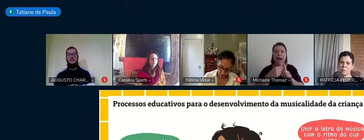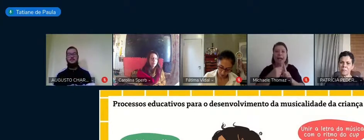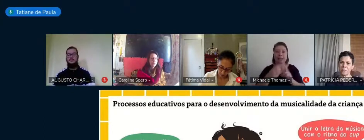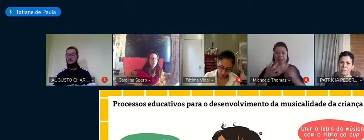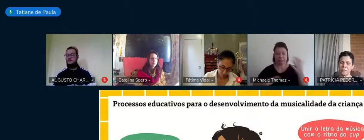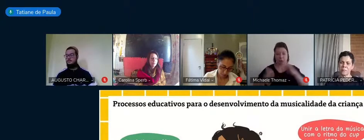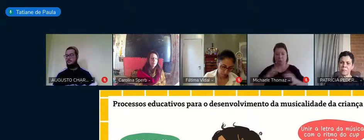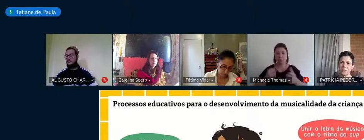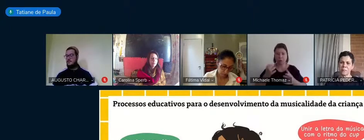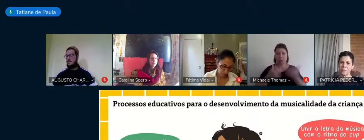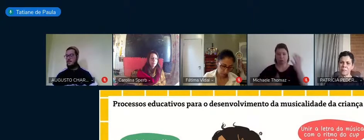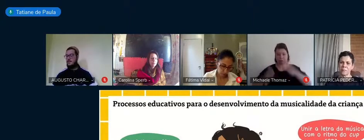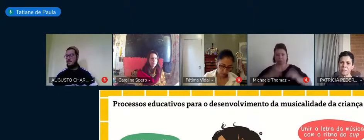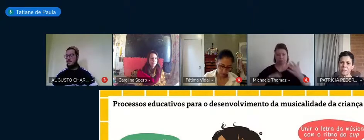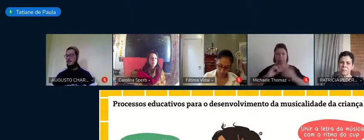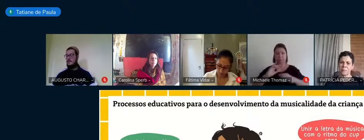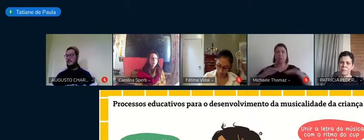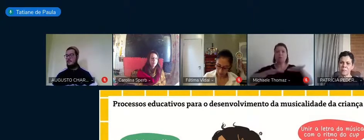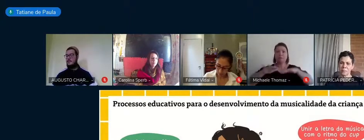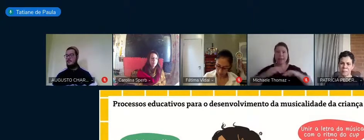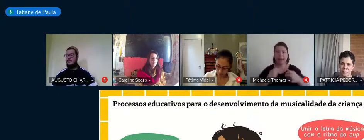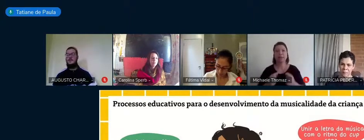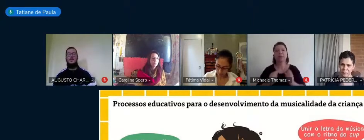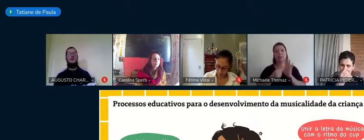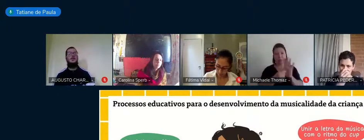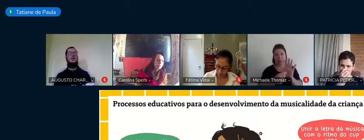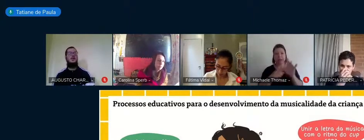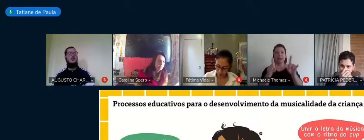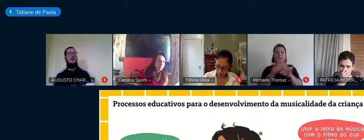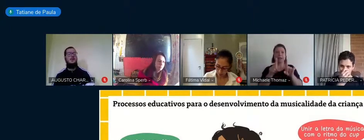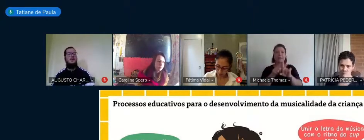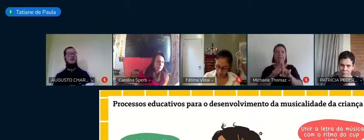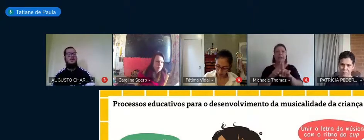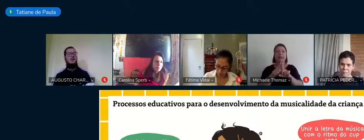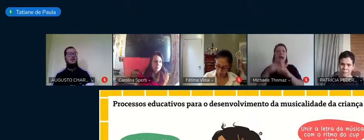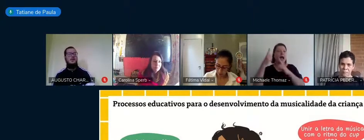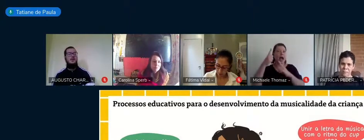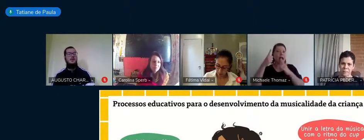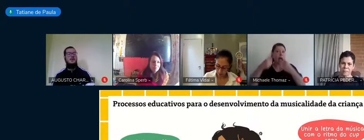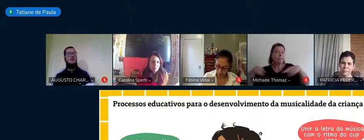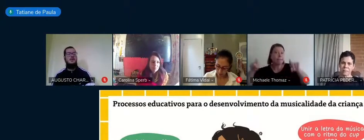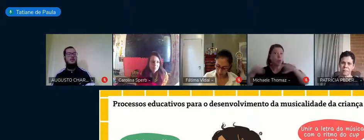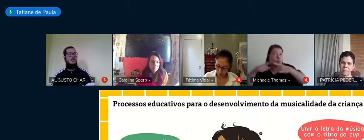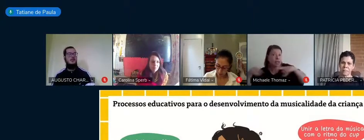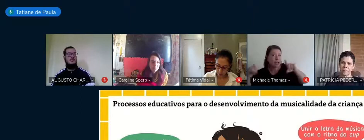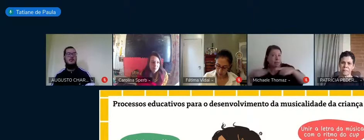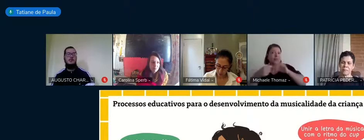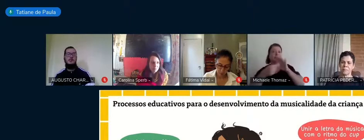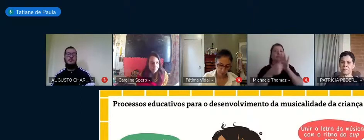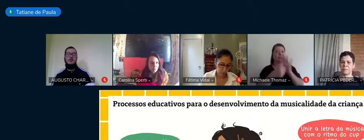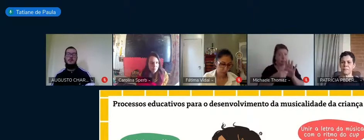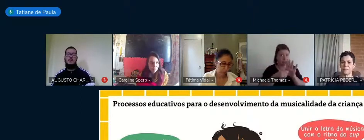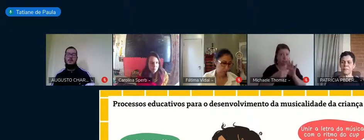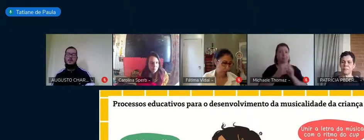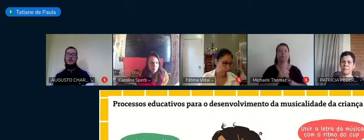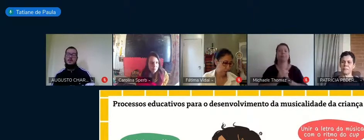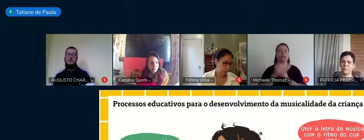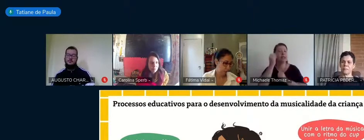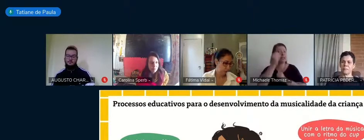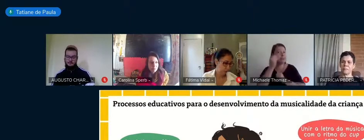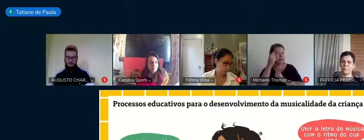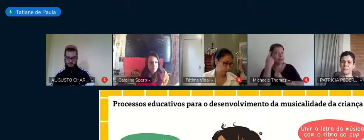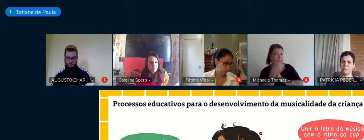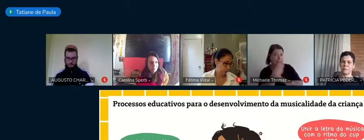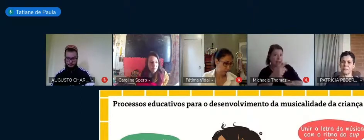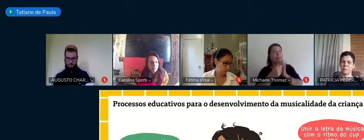e eu também considerei as experiências e vivências sonoras da Paula. Então o que aconteceu? Eu lembro que lá no início eu